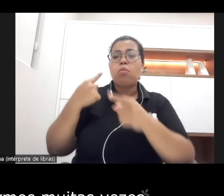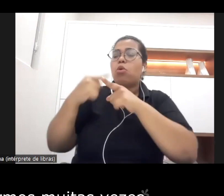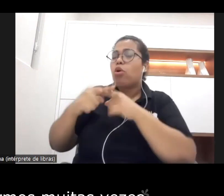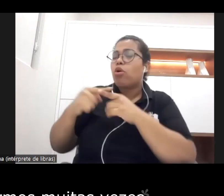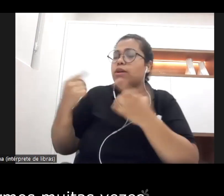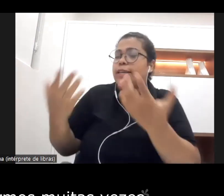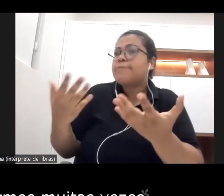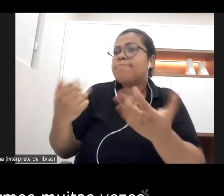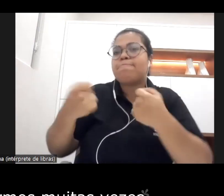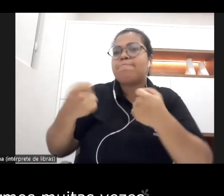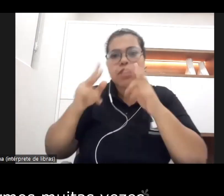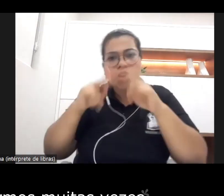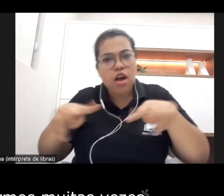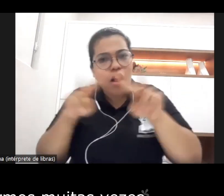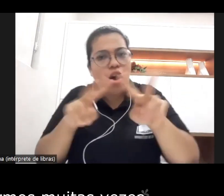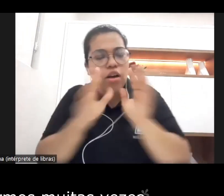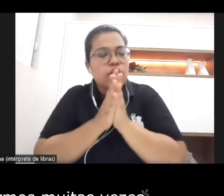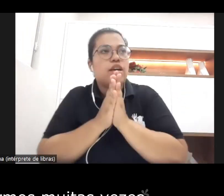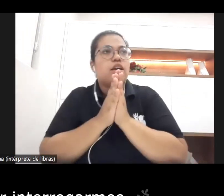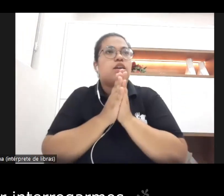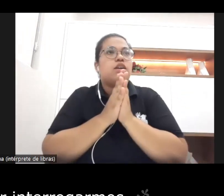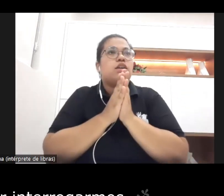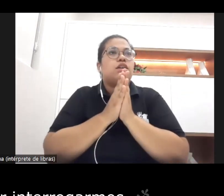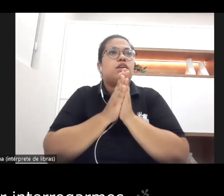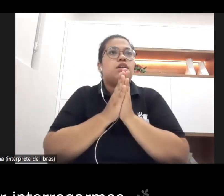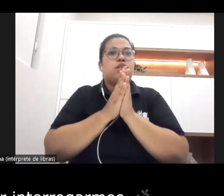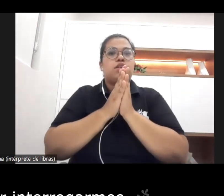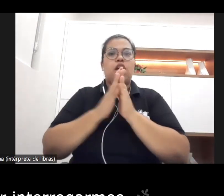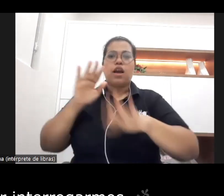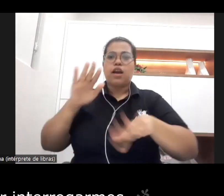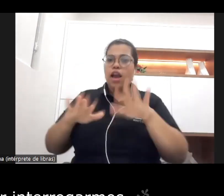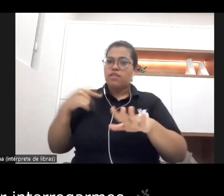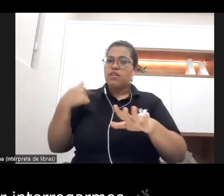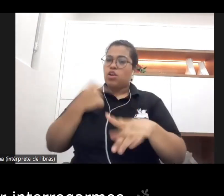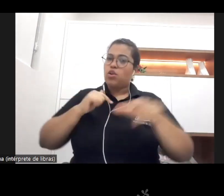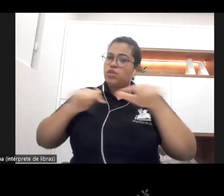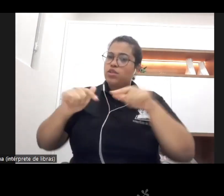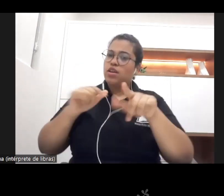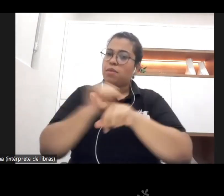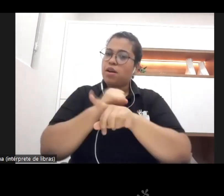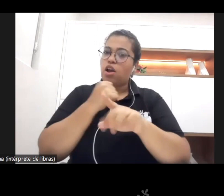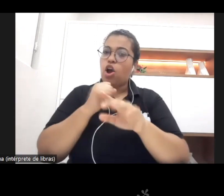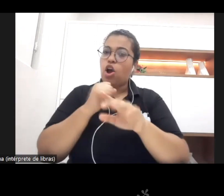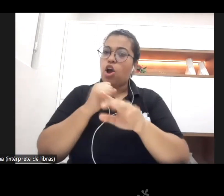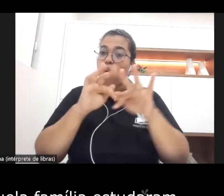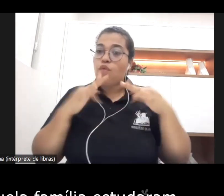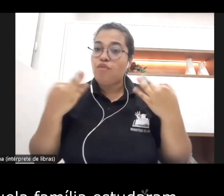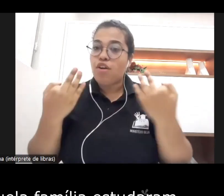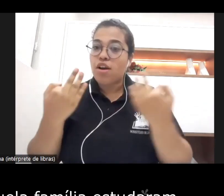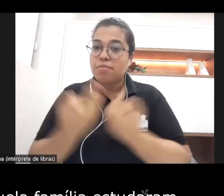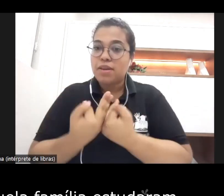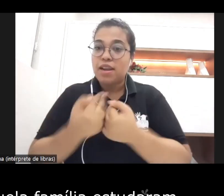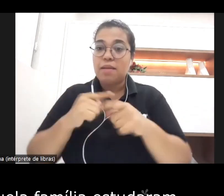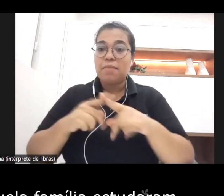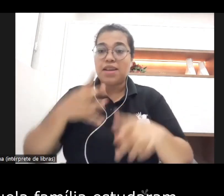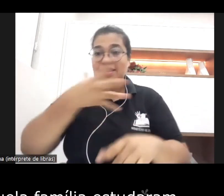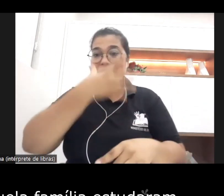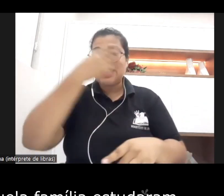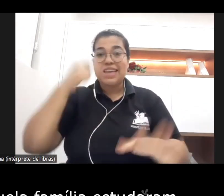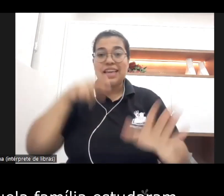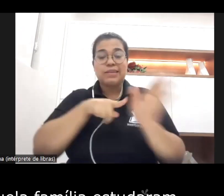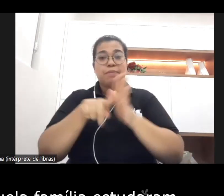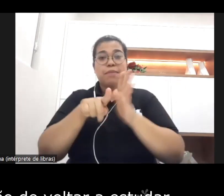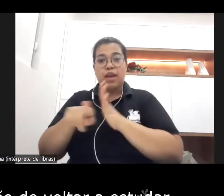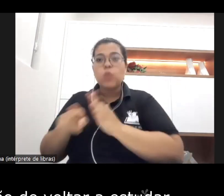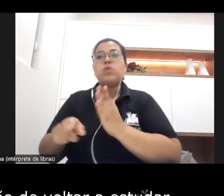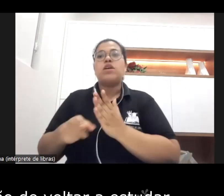o fato de nós trabalharmos muitas vezes com família e sequer interrogarmos até onde os membros daquela família